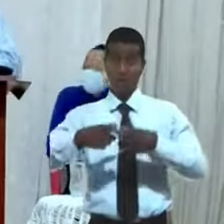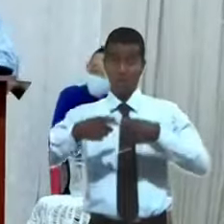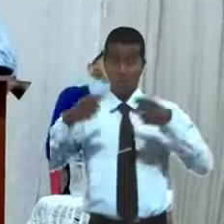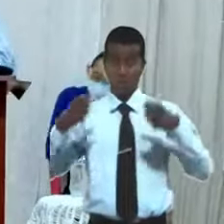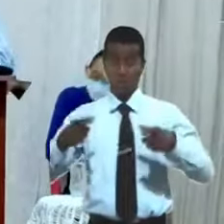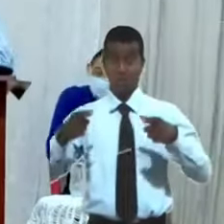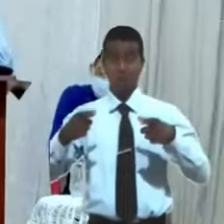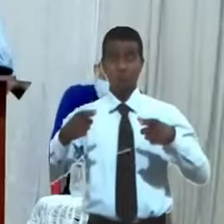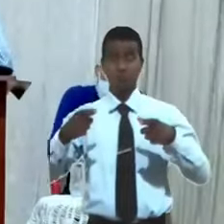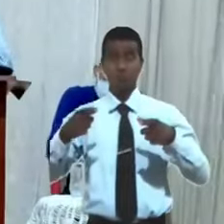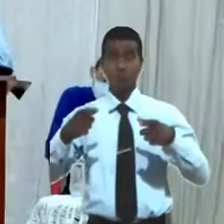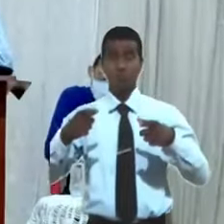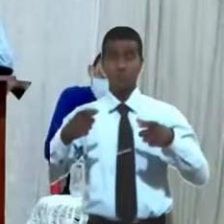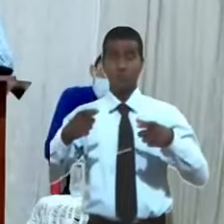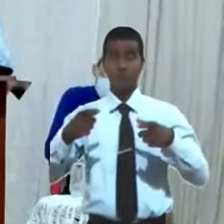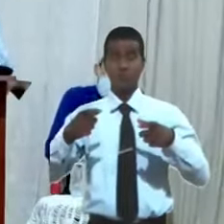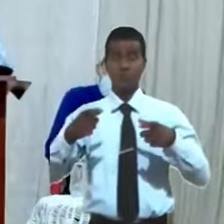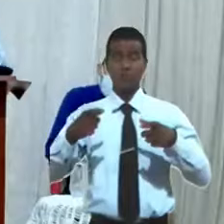capitán de 50